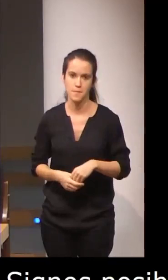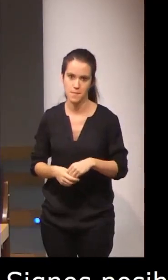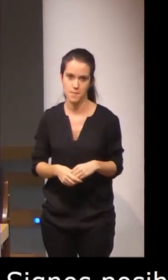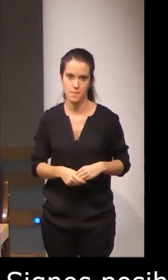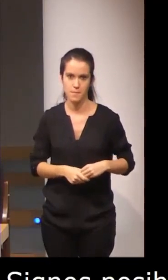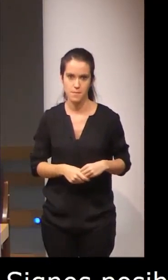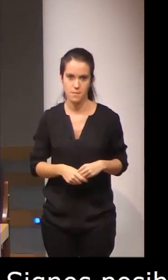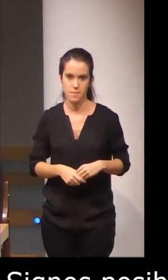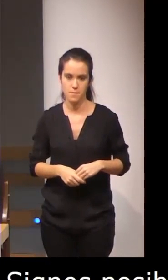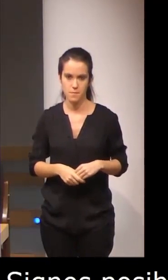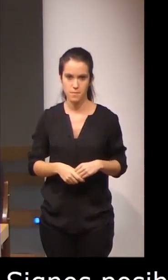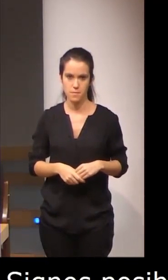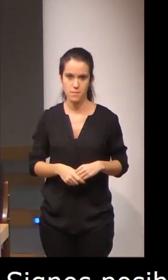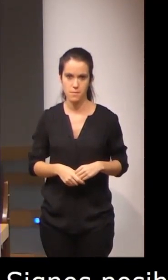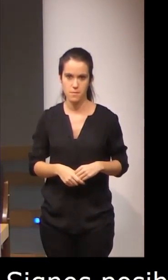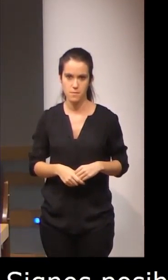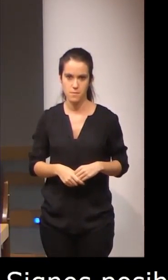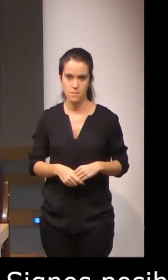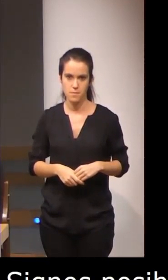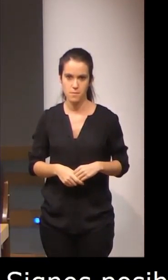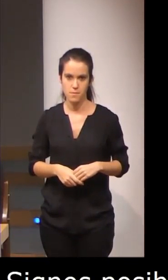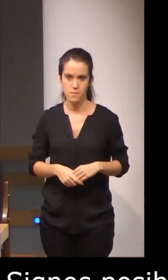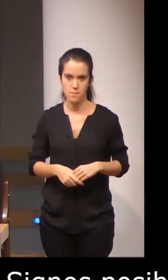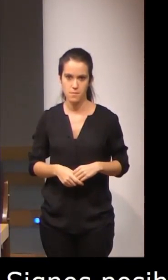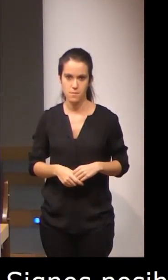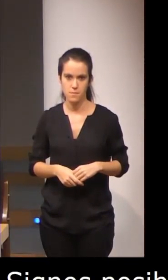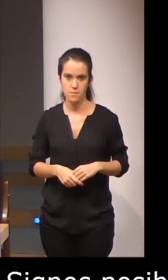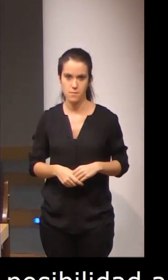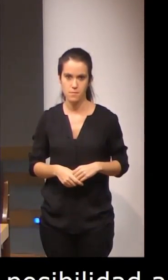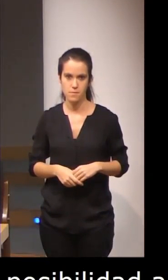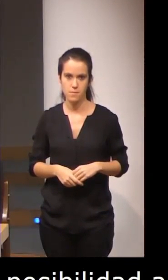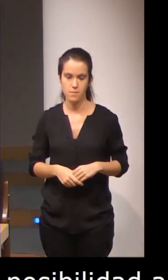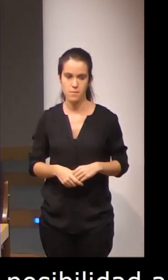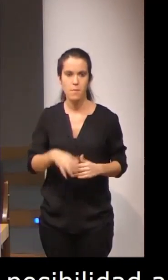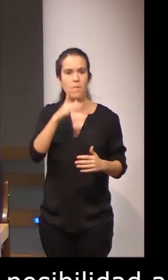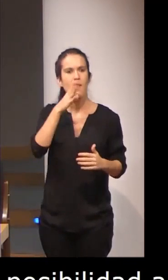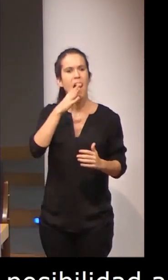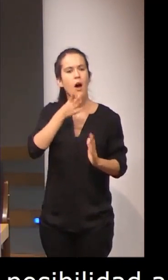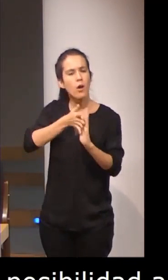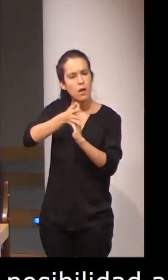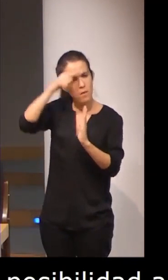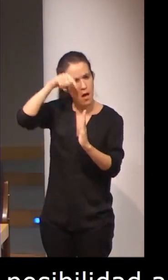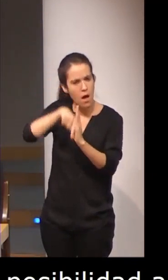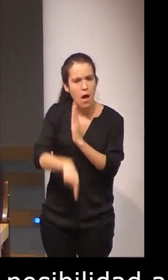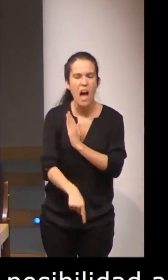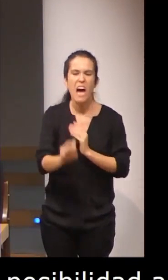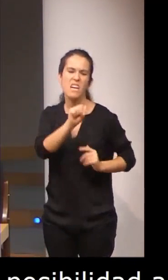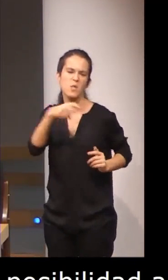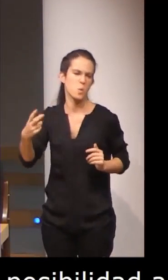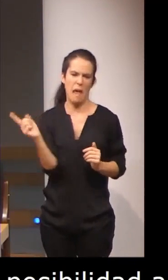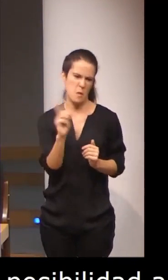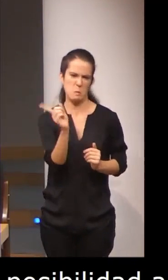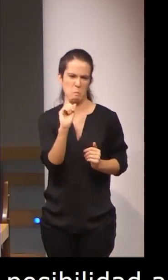No me voy a detener a contar exactamente todos los resultados, pero sí me gustaría